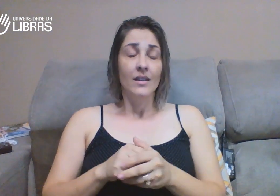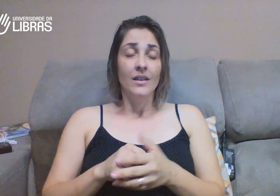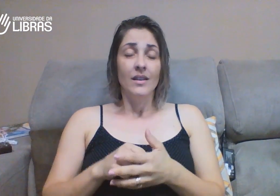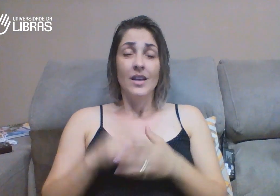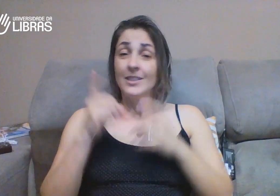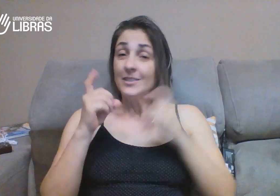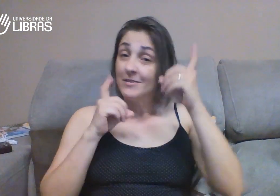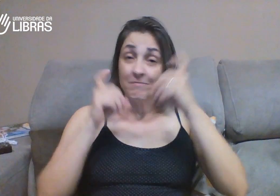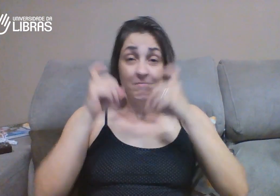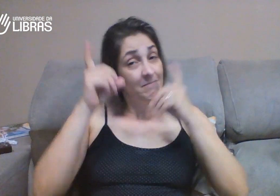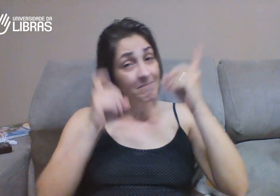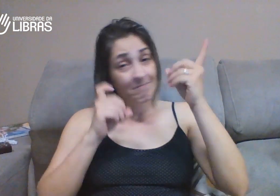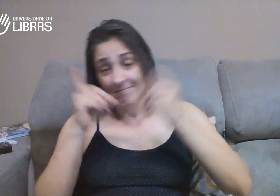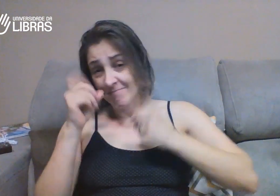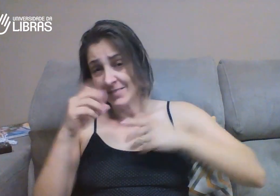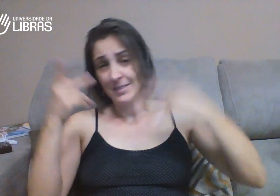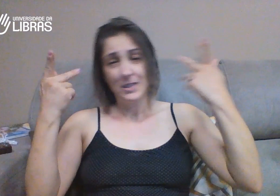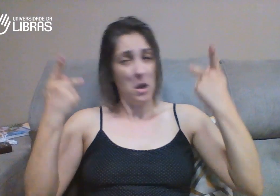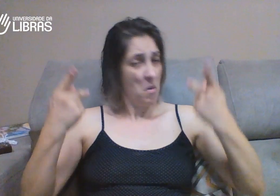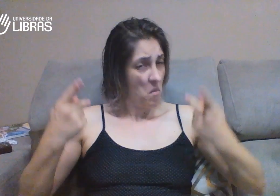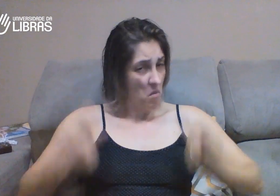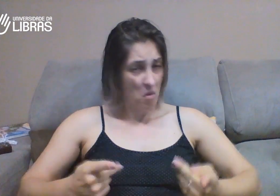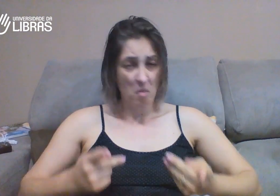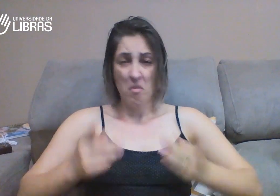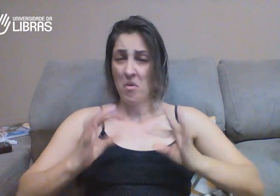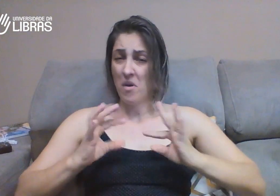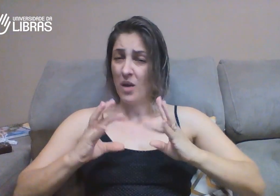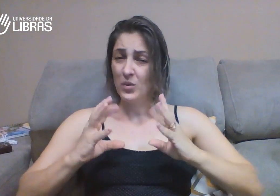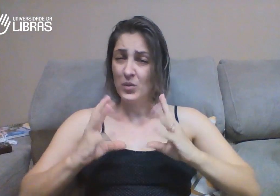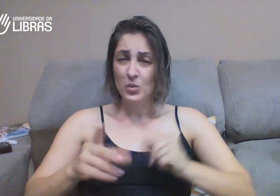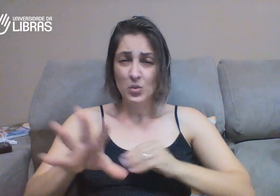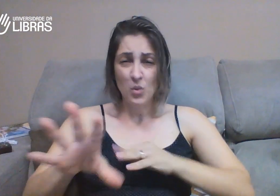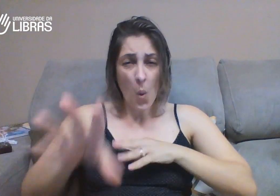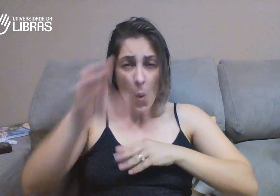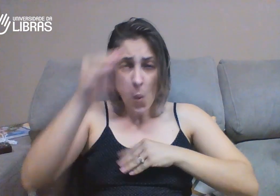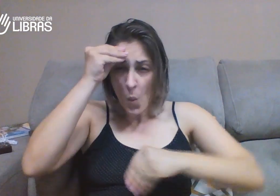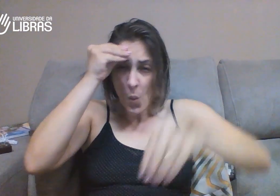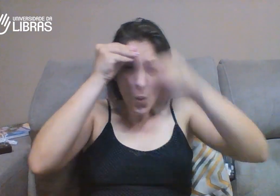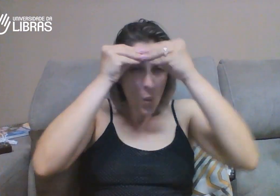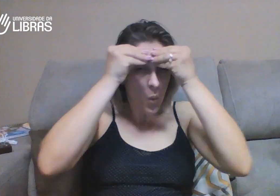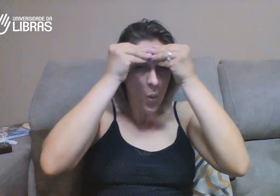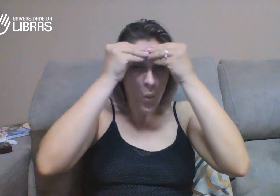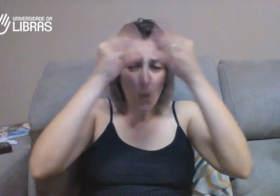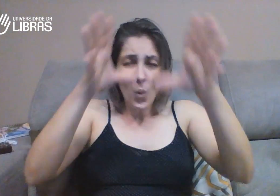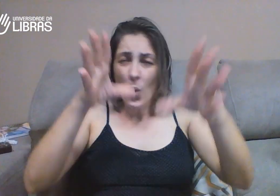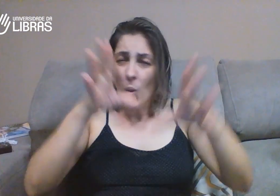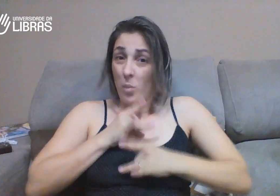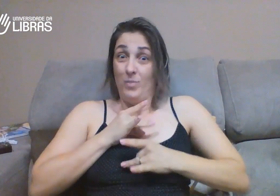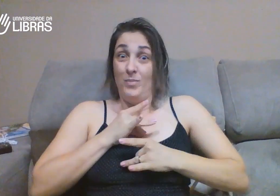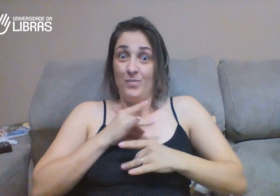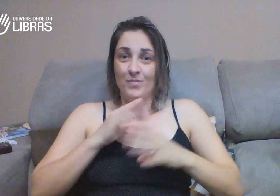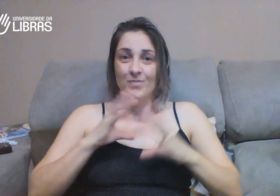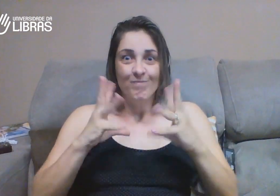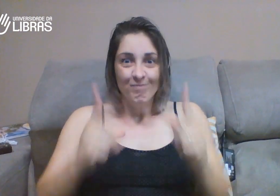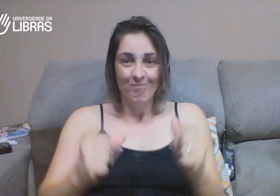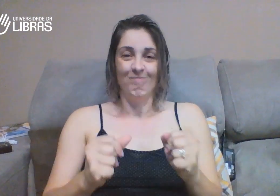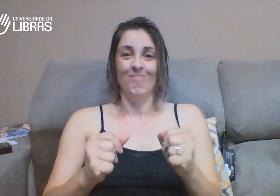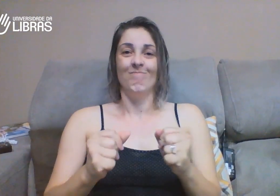faciais. Corporais. Tudo, tudo mesmo assim. Eu tenho trazido pra minha vida esse aprendizado. Sabe? Colocando,